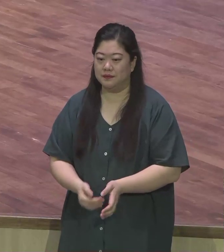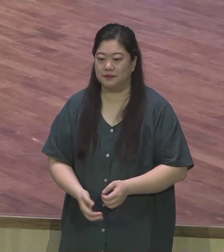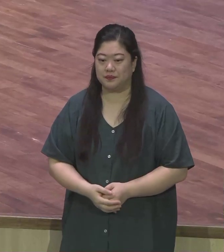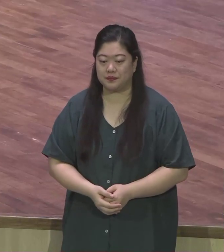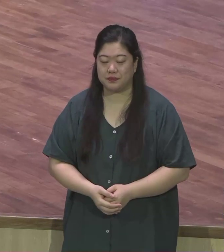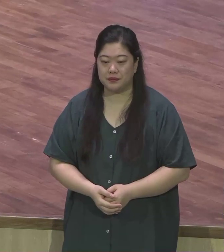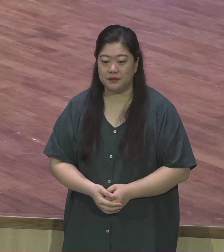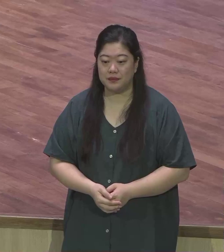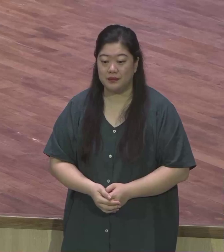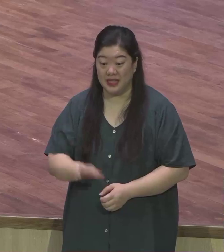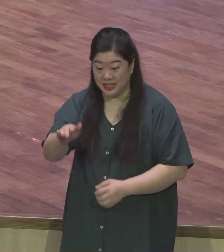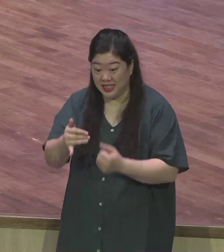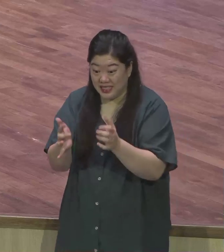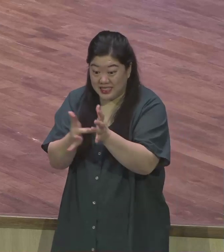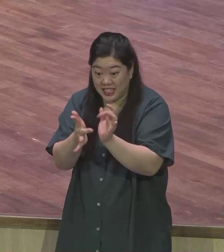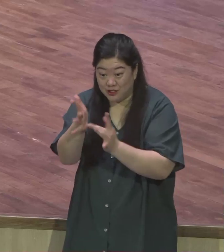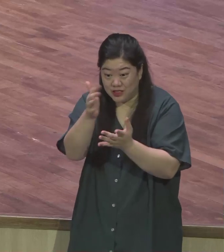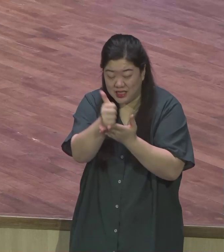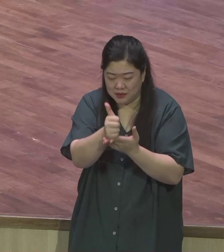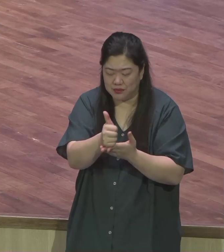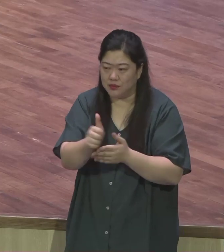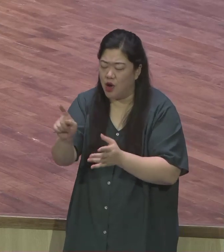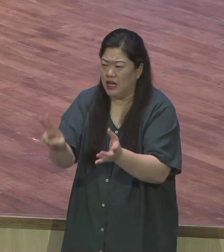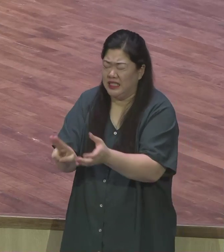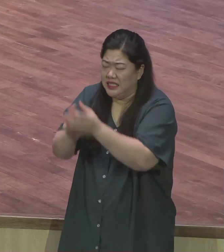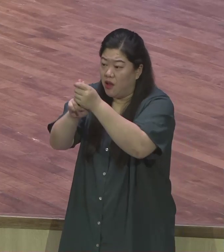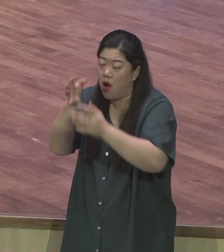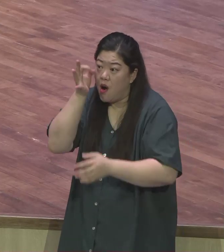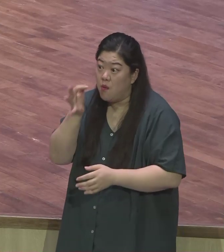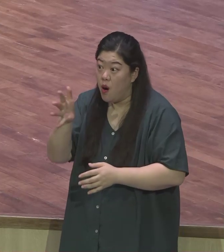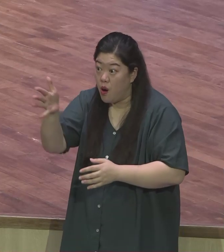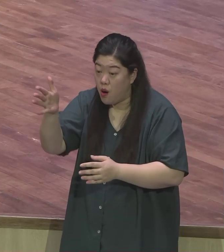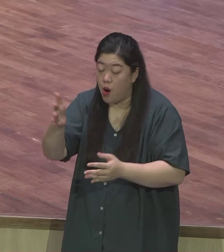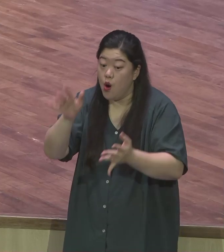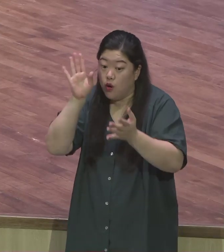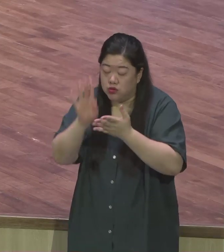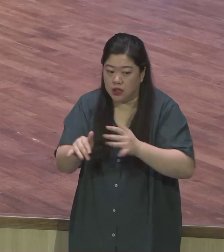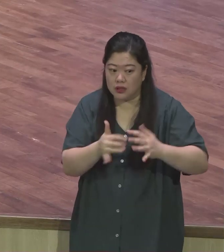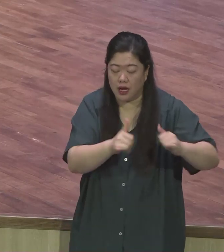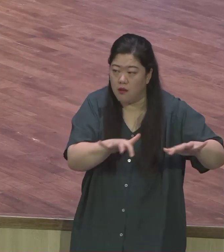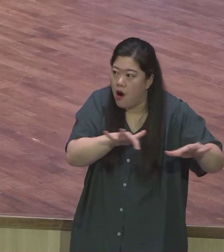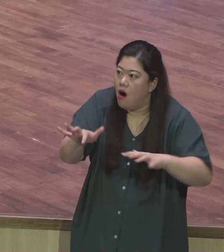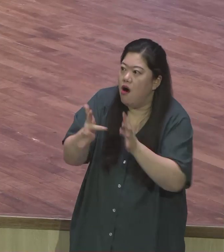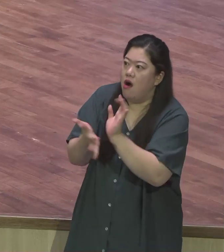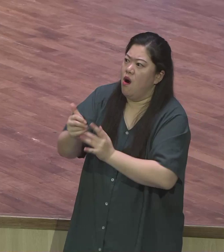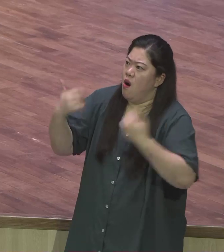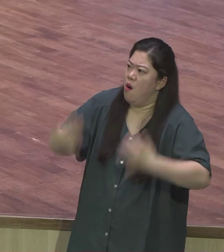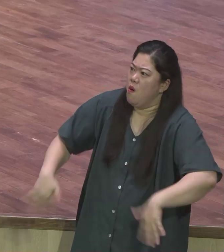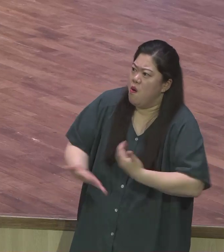수만 명의 무리들에게 말씀하시는 것이 아니라 먼저 제자들에게 말씀하여 이르시되